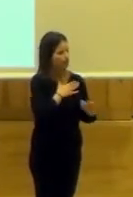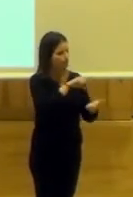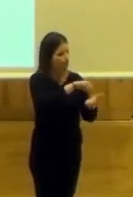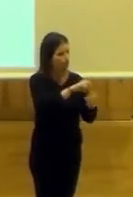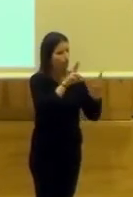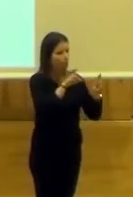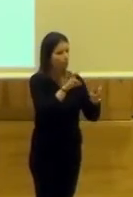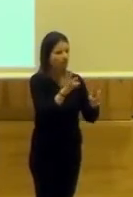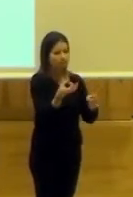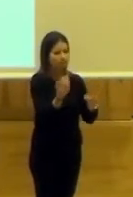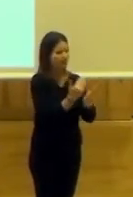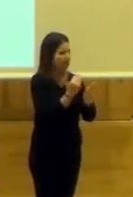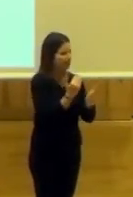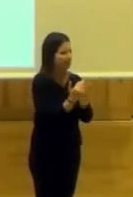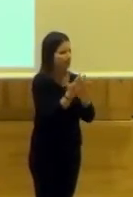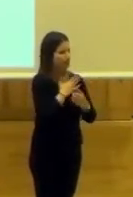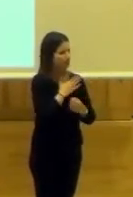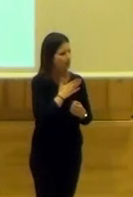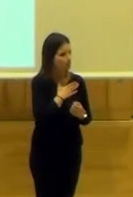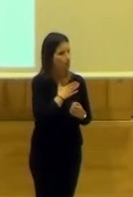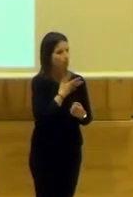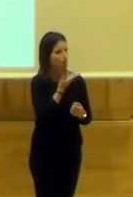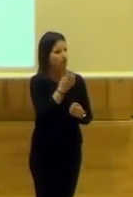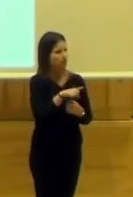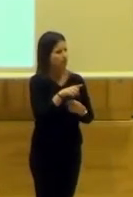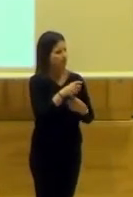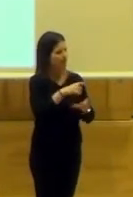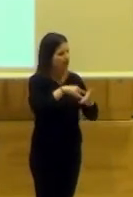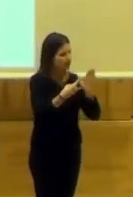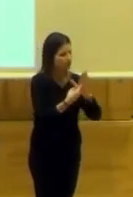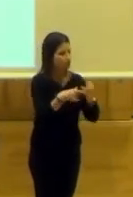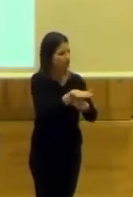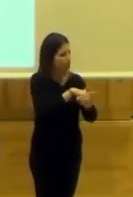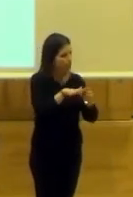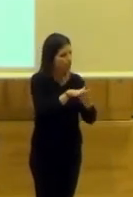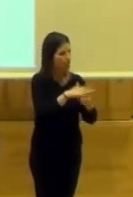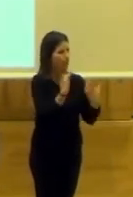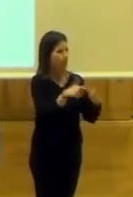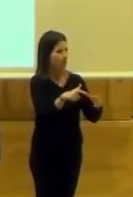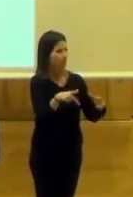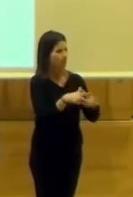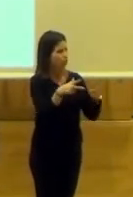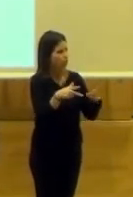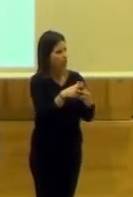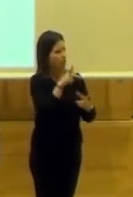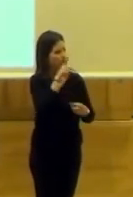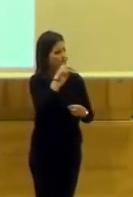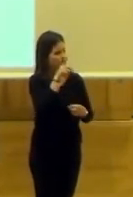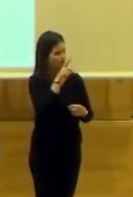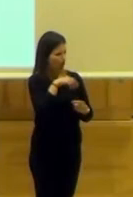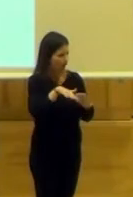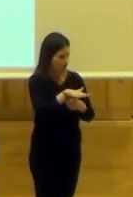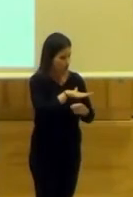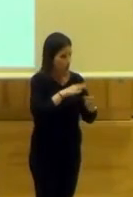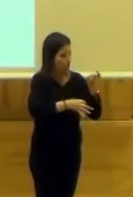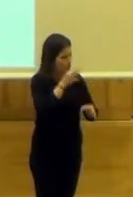estas nuevas cátedras de patrimonio y arquitectura y urbanismo, un área de ciencias sociales y jurídicas, donde hay dos cátedras de